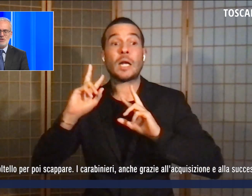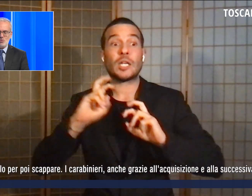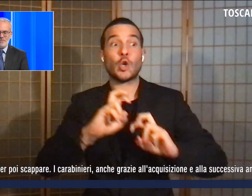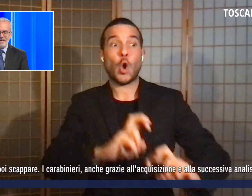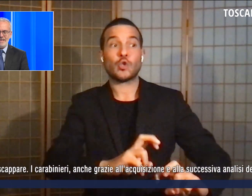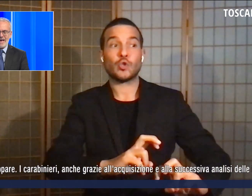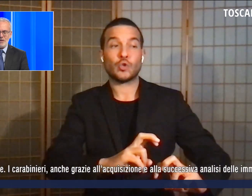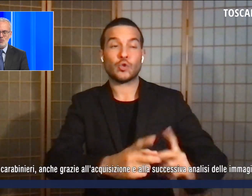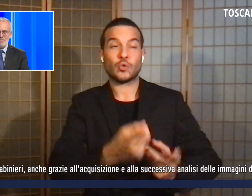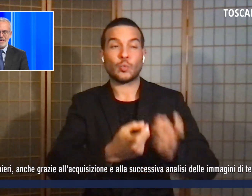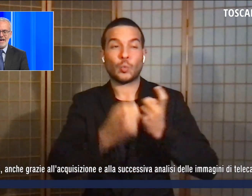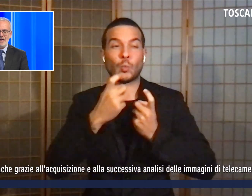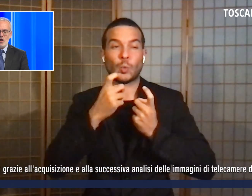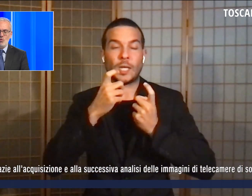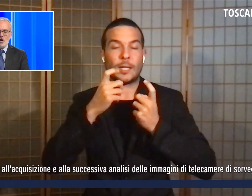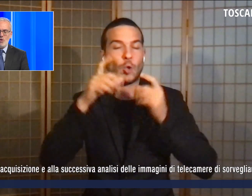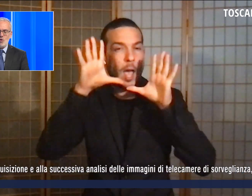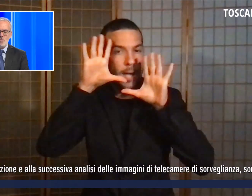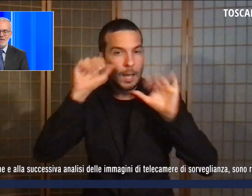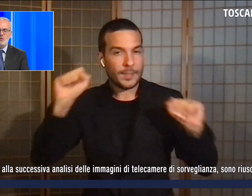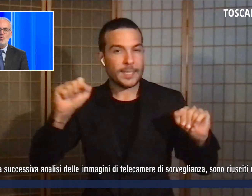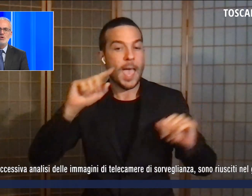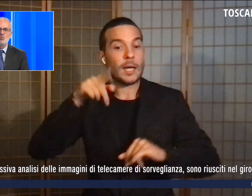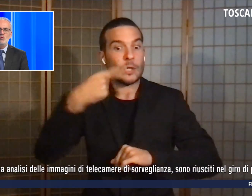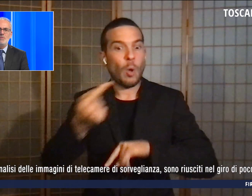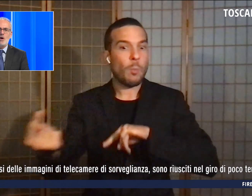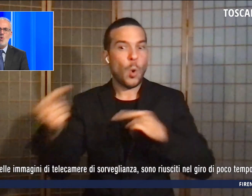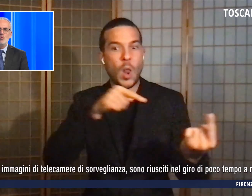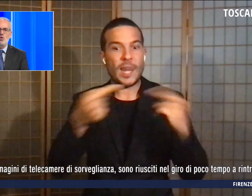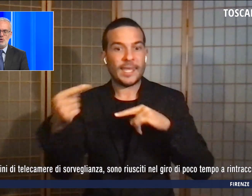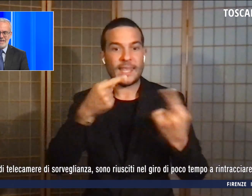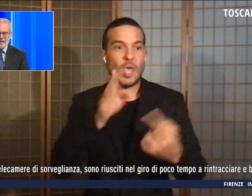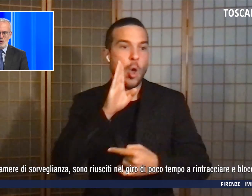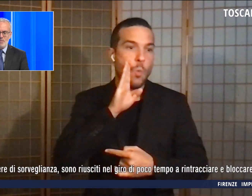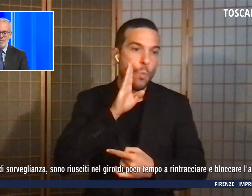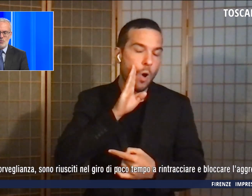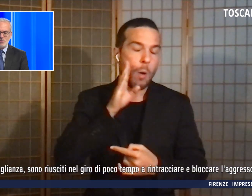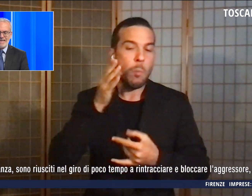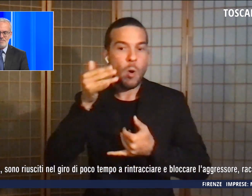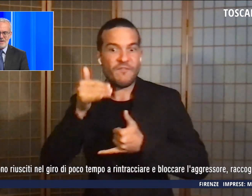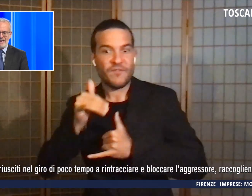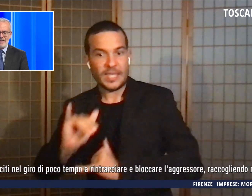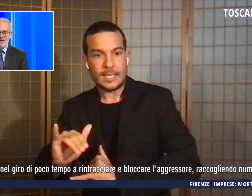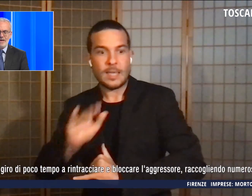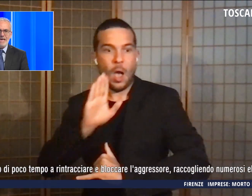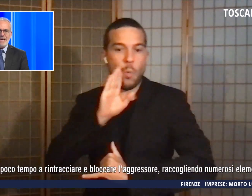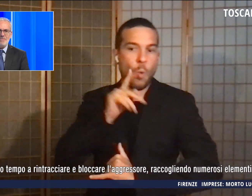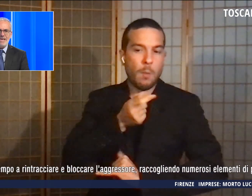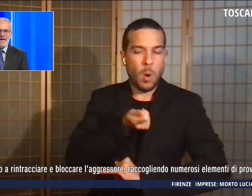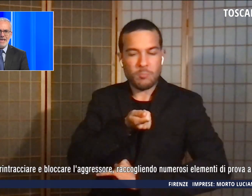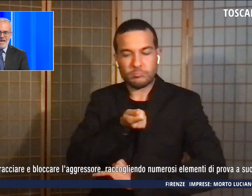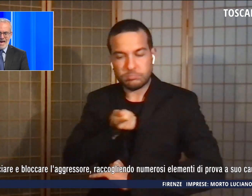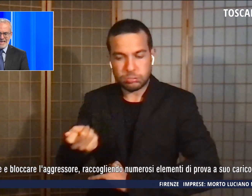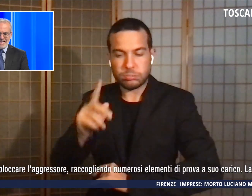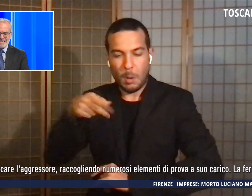lite tra sua figlia ed un'amica, l'uomo ha colpito quest'ultima con un coltello per poi scappare. I